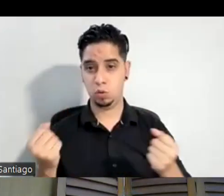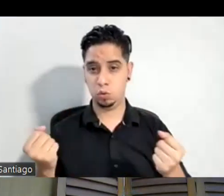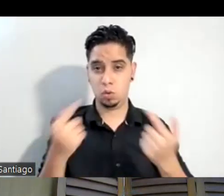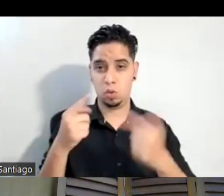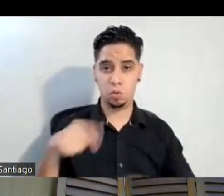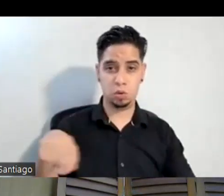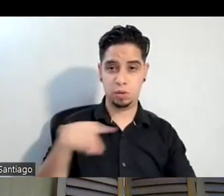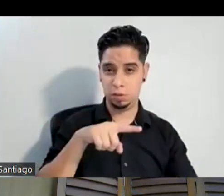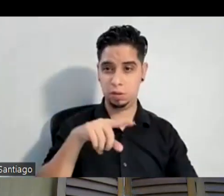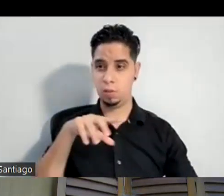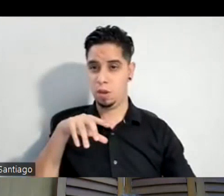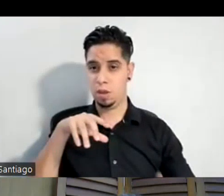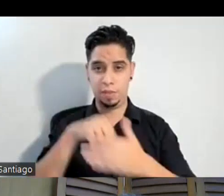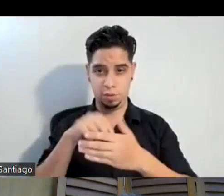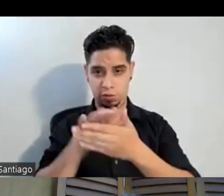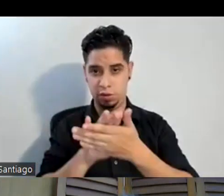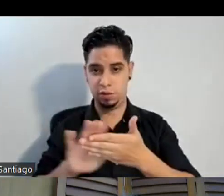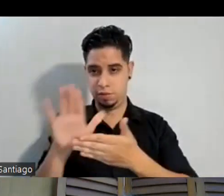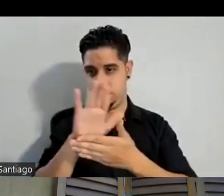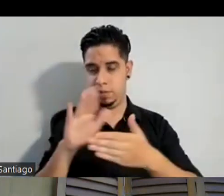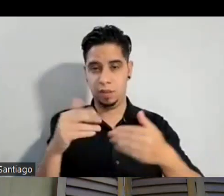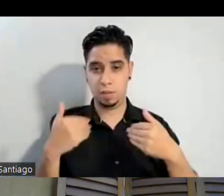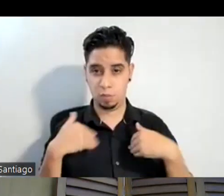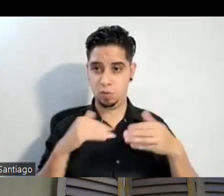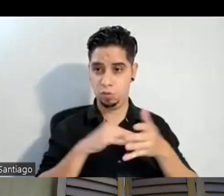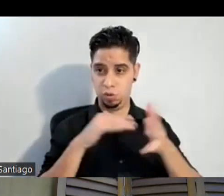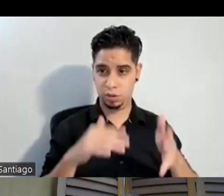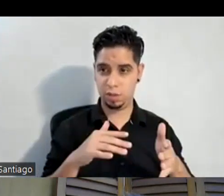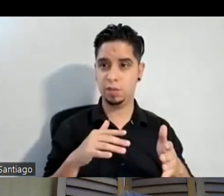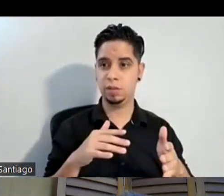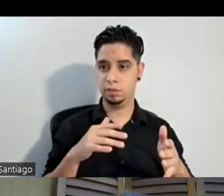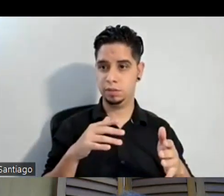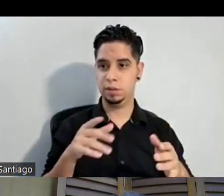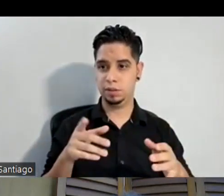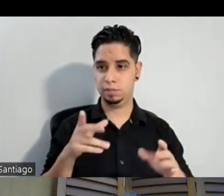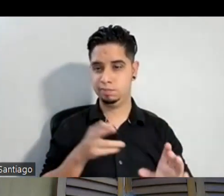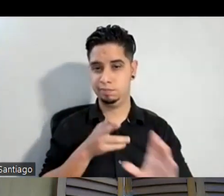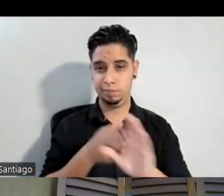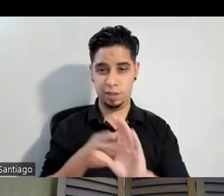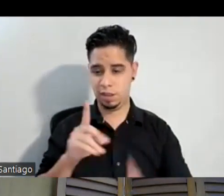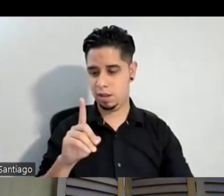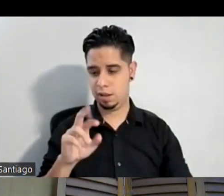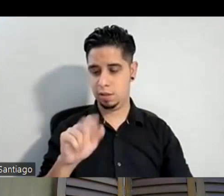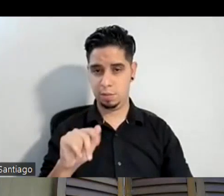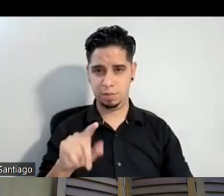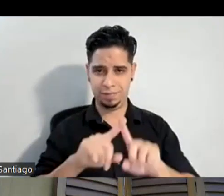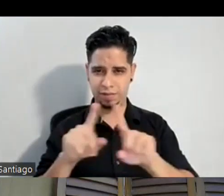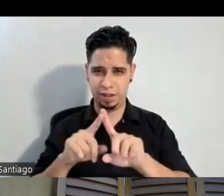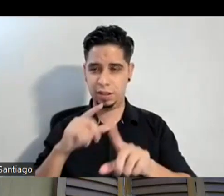parte de la universidad hay estudiantes que somos egresados del departamento de drama de diferentes generaciones todo el que está en esa